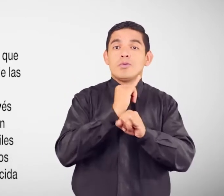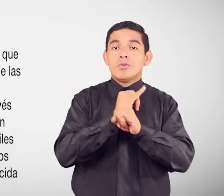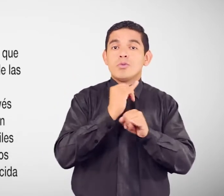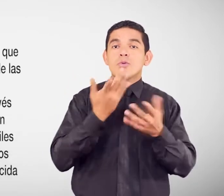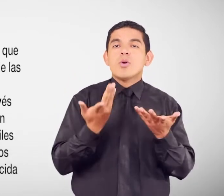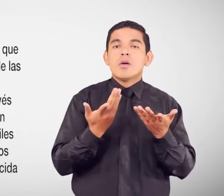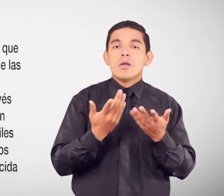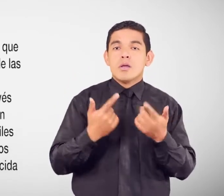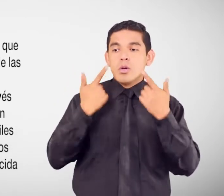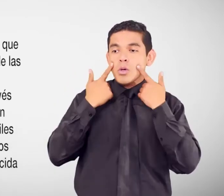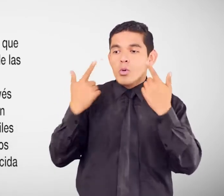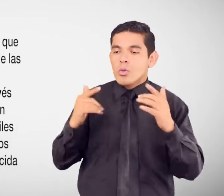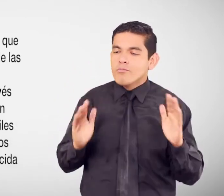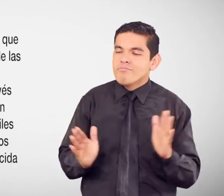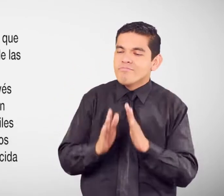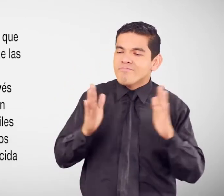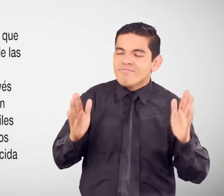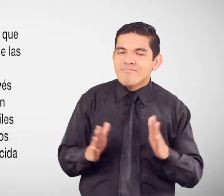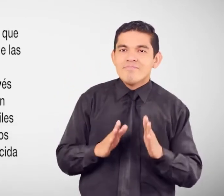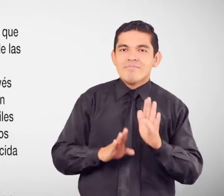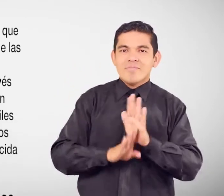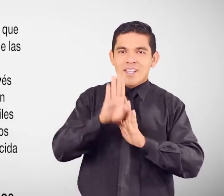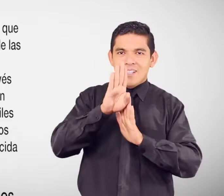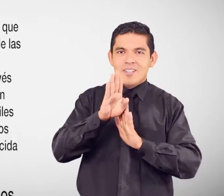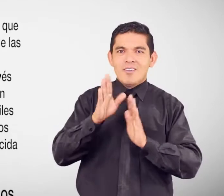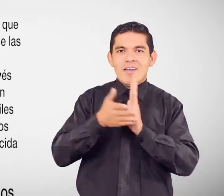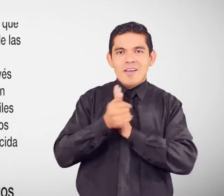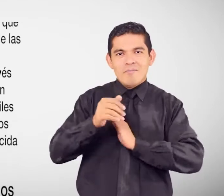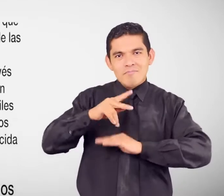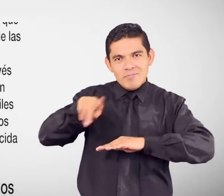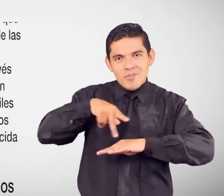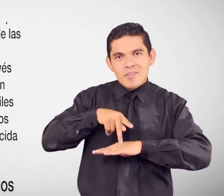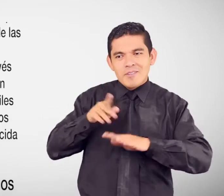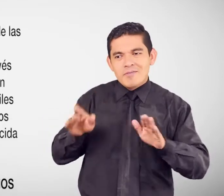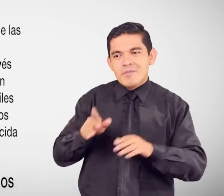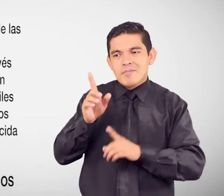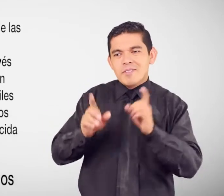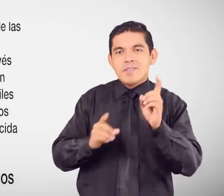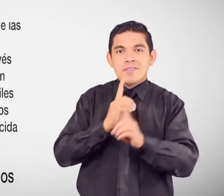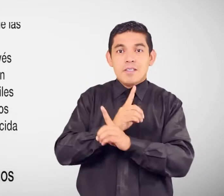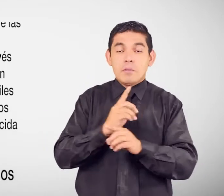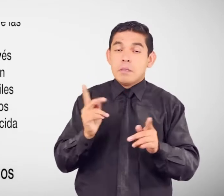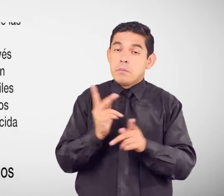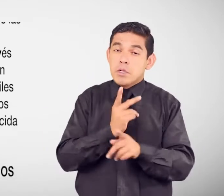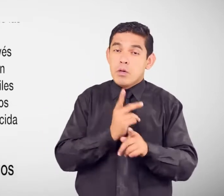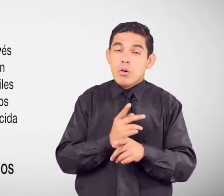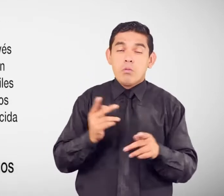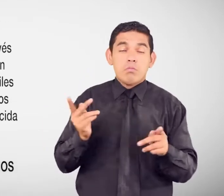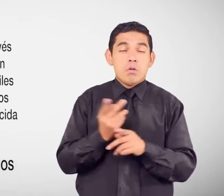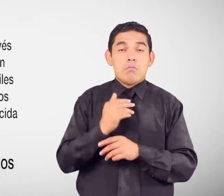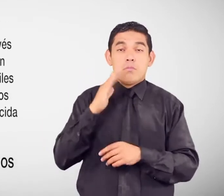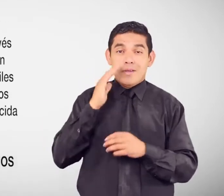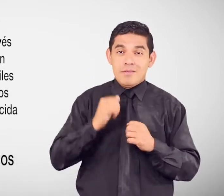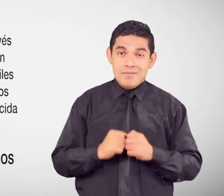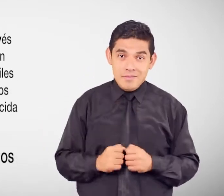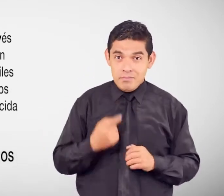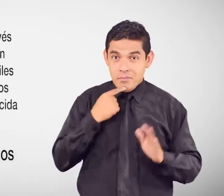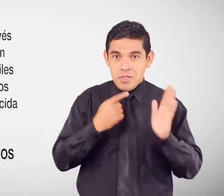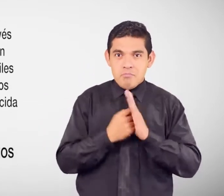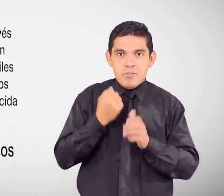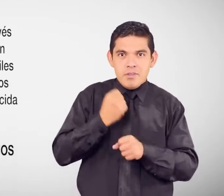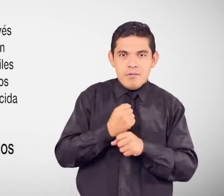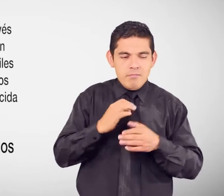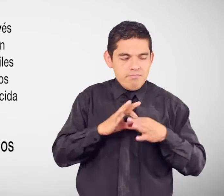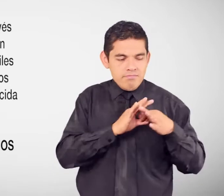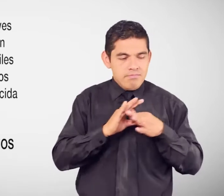personas Con discapacidad grave Y muy grave A través de un trabajo Conjunto con la familia En jornadas De 8 horas diarias